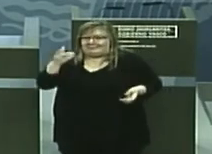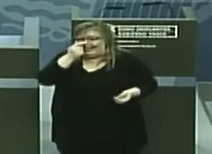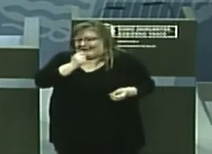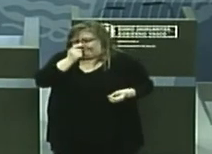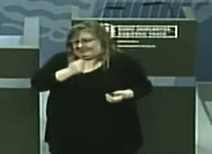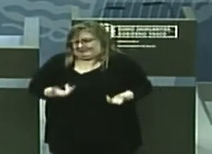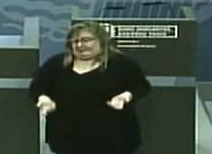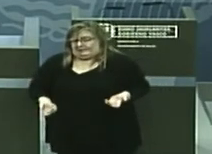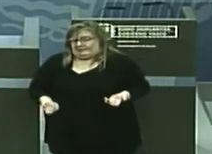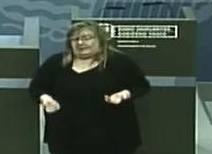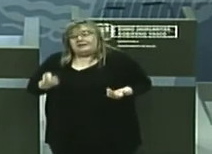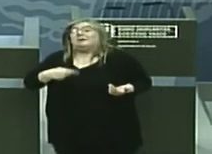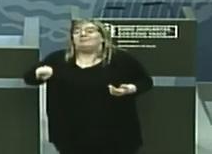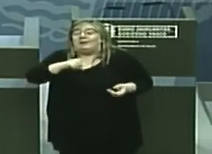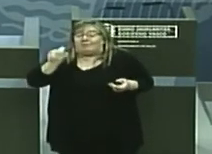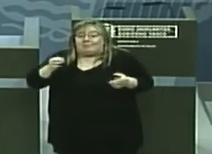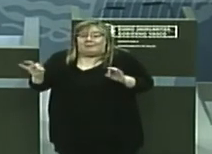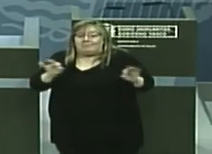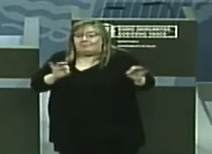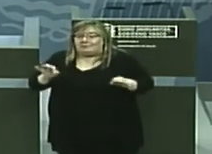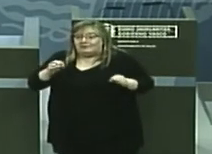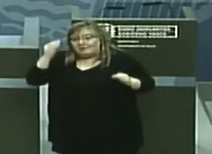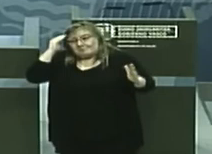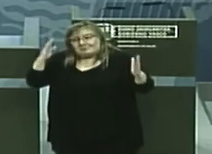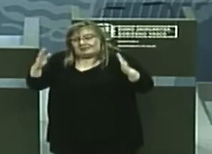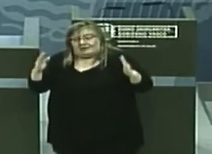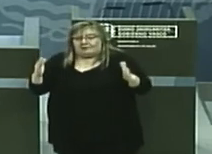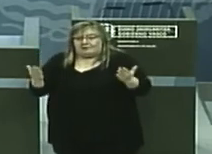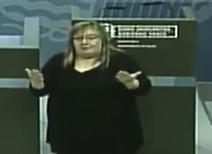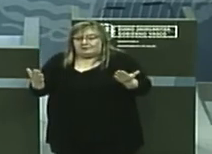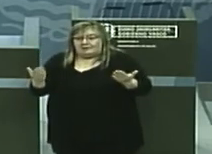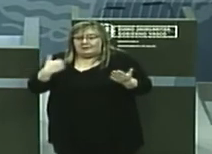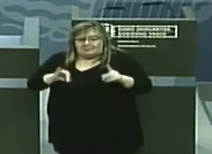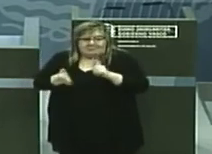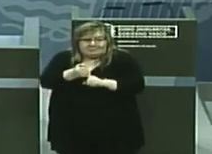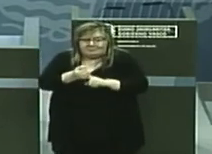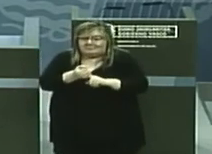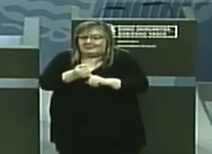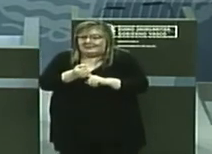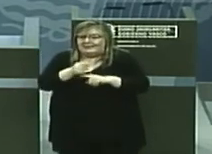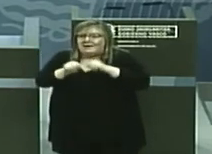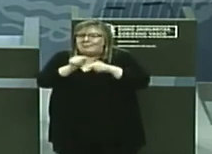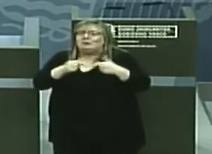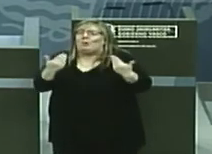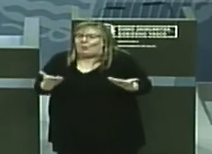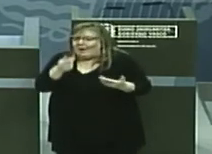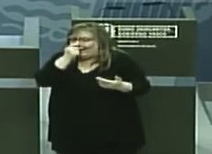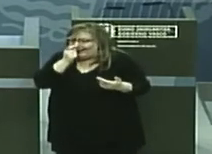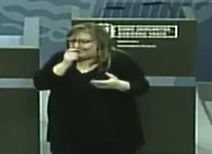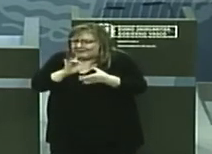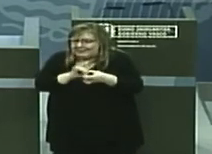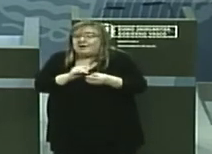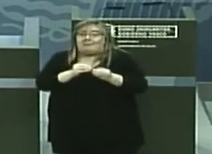Pero hay que tener en cuenta también este tipo de aspectos de identificación de las cepas y elaboración